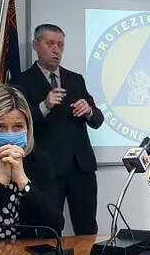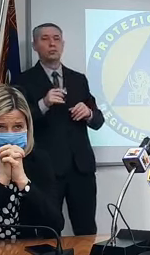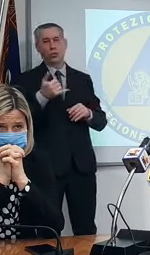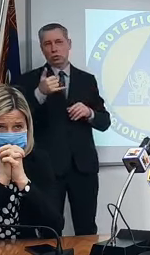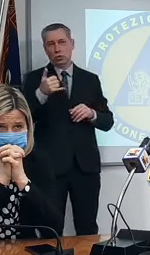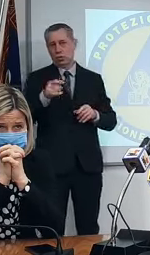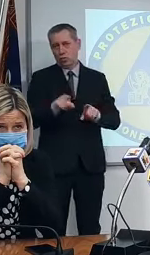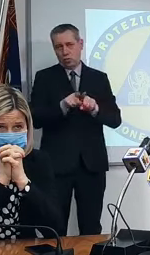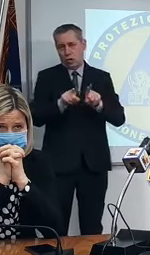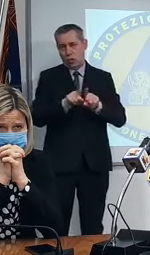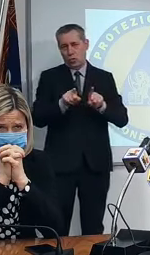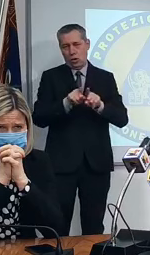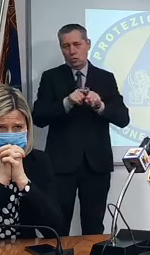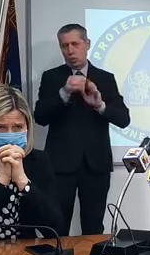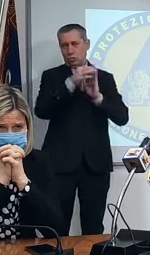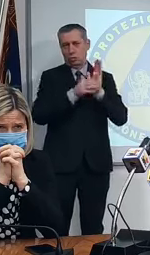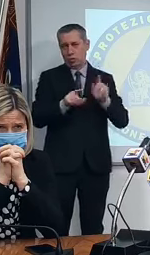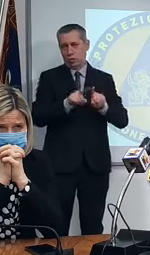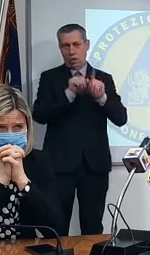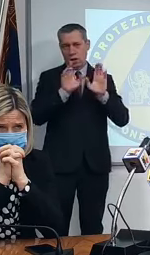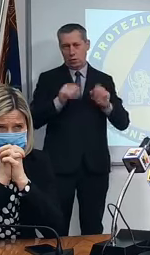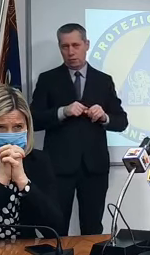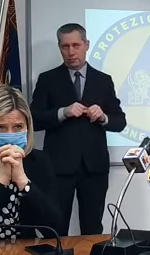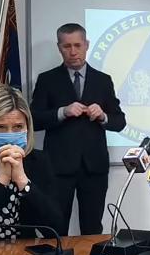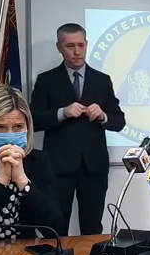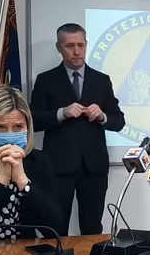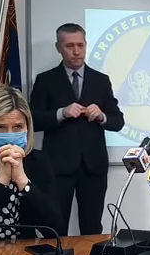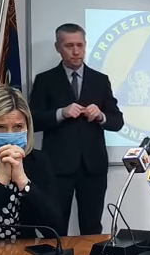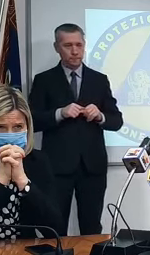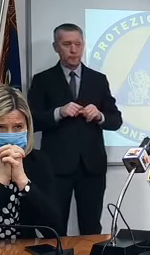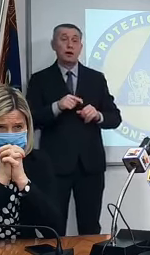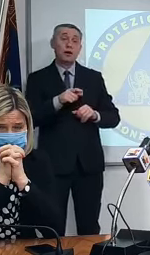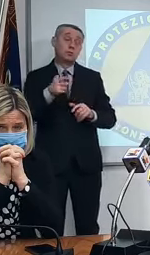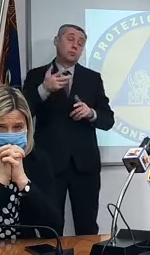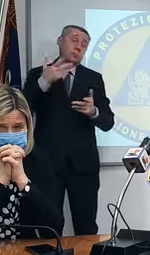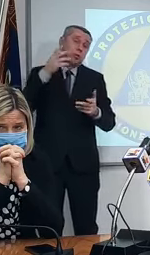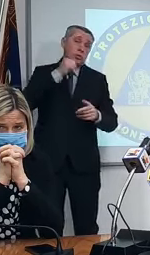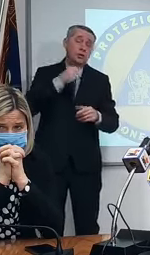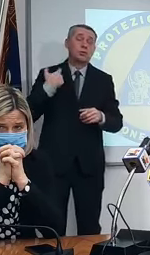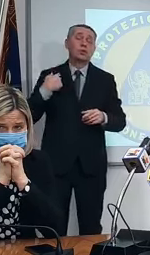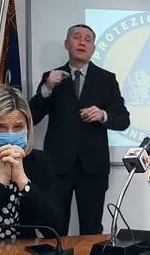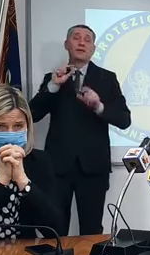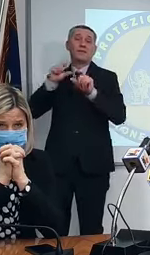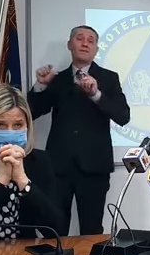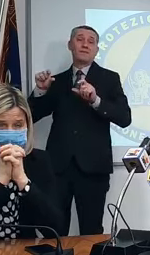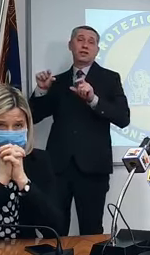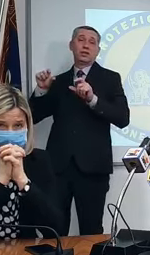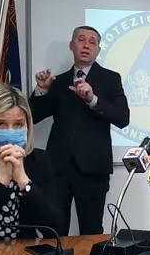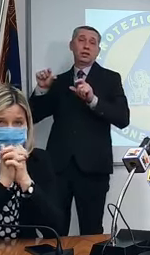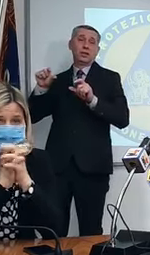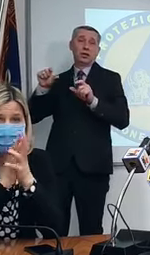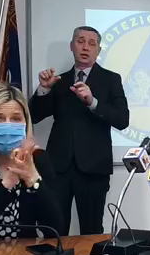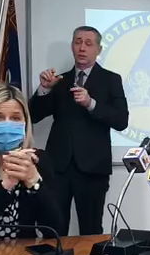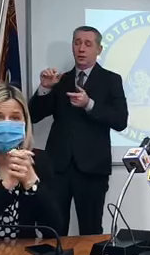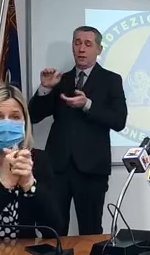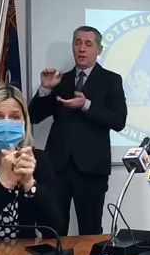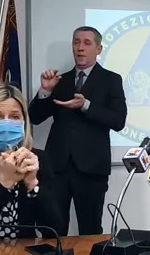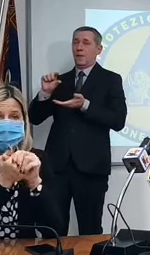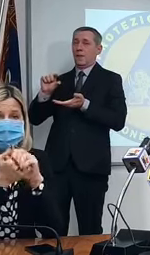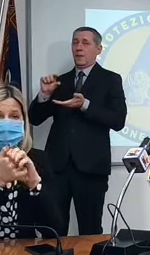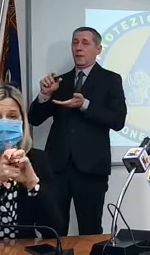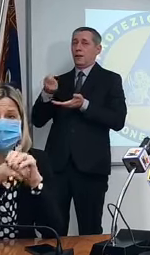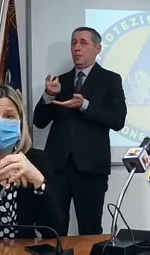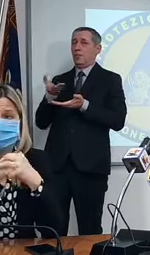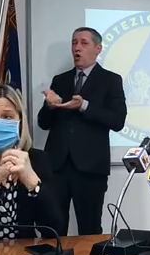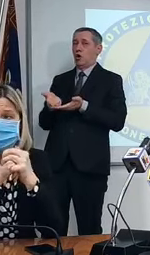assolutamente sì ovviamente capite che noi avendo poca disponibilità di vaccini dobbiamo puntare agli over 80 e